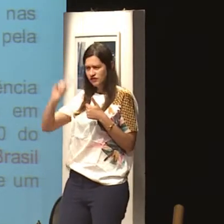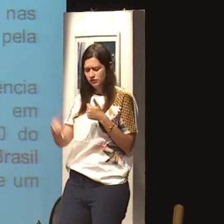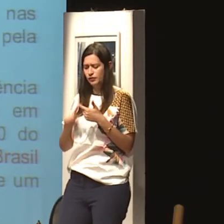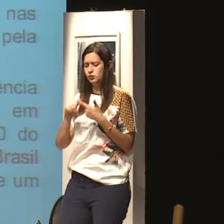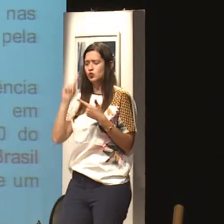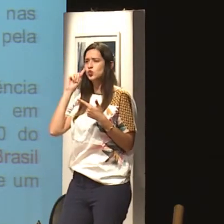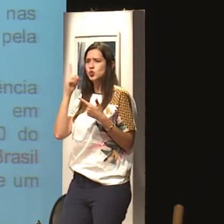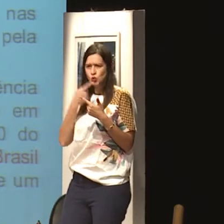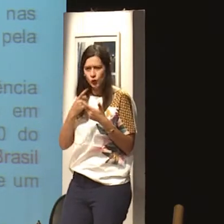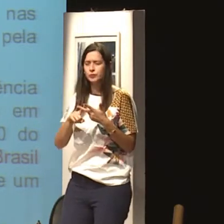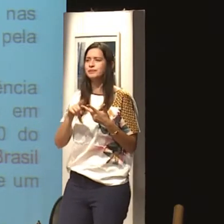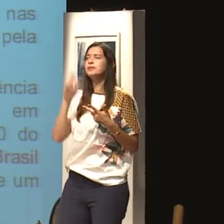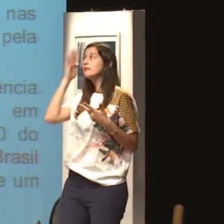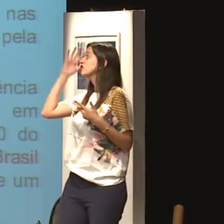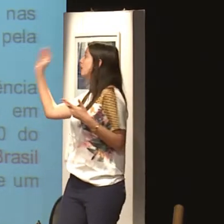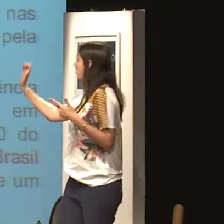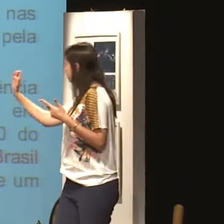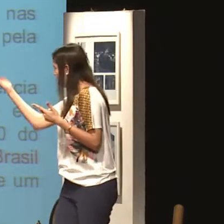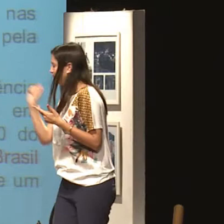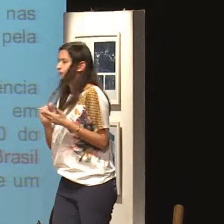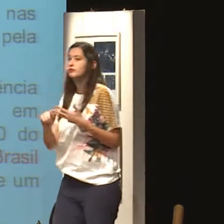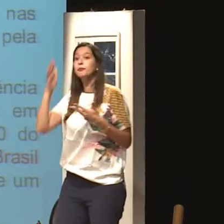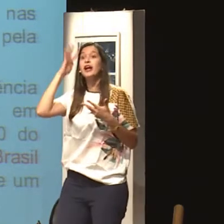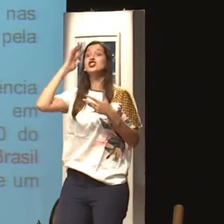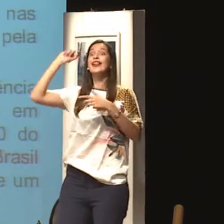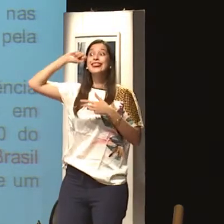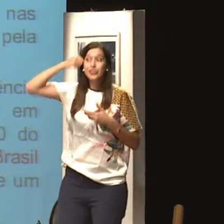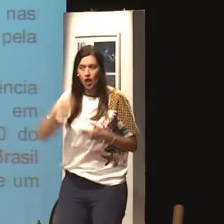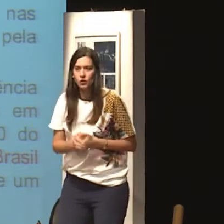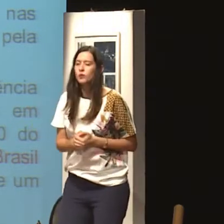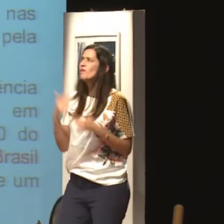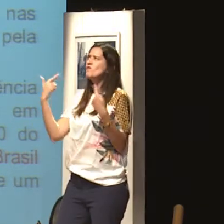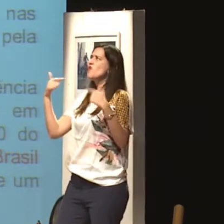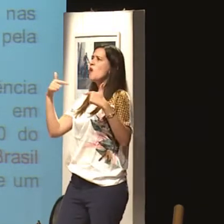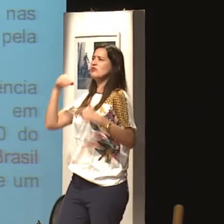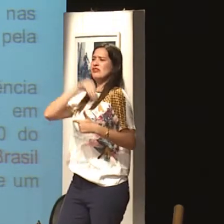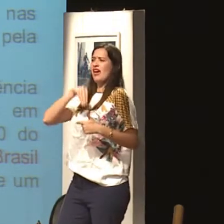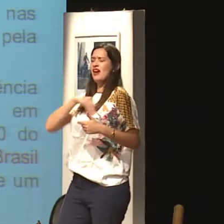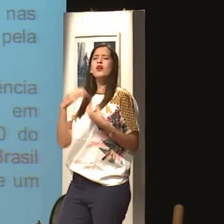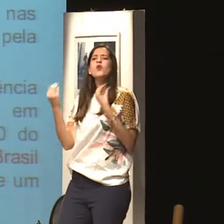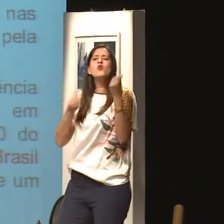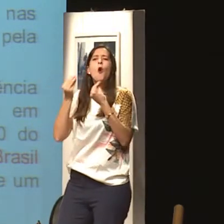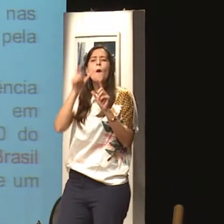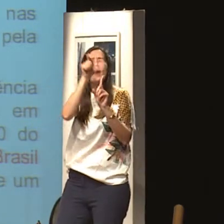E eu fico pensando, né, o deficiente, surdo, o gay, eu fico imaginando o negro que não tem renda,